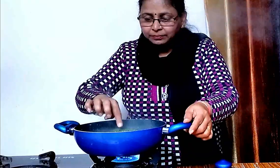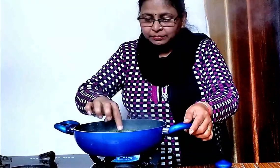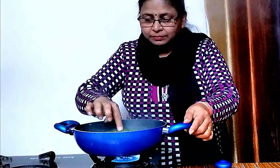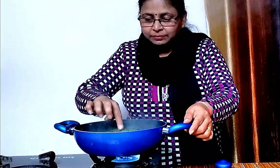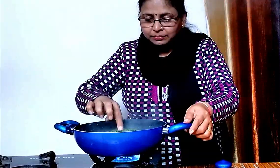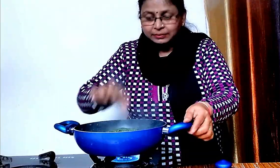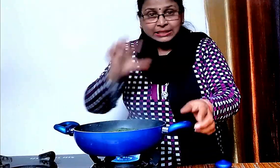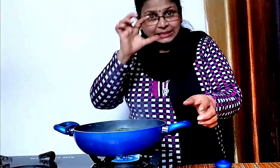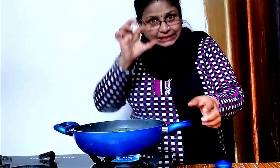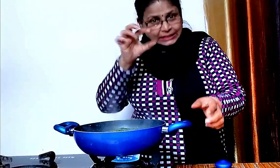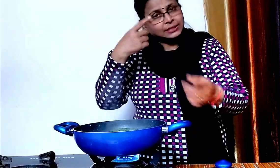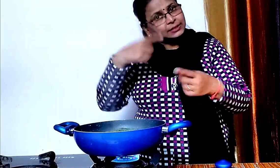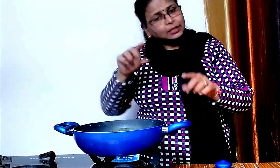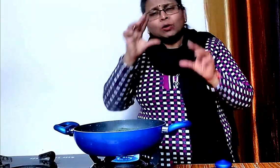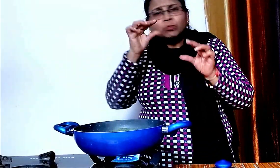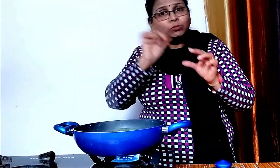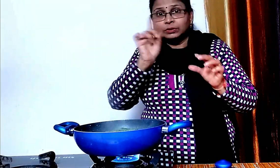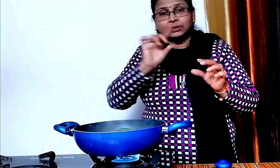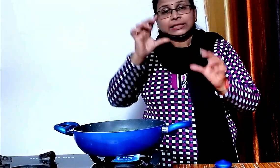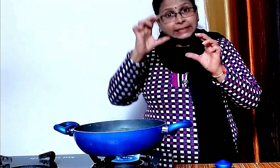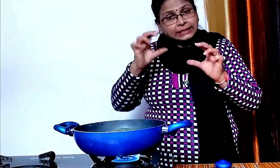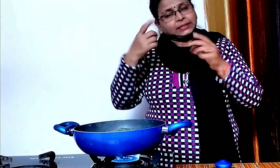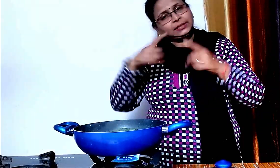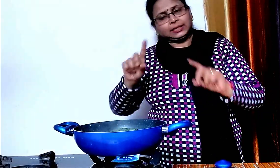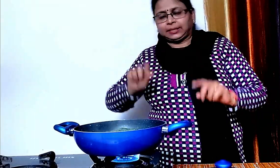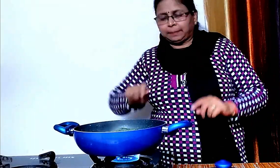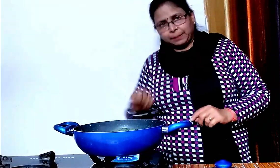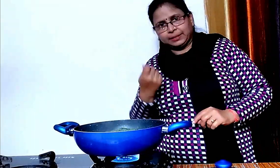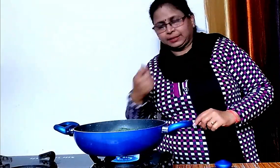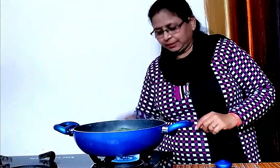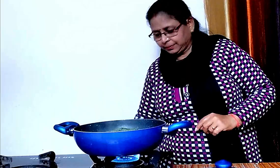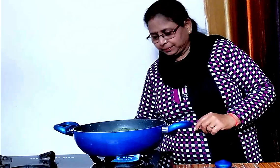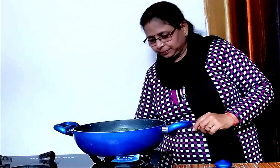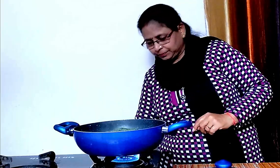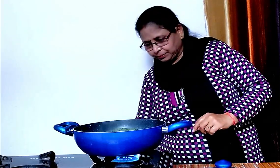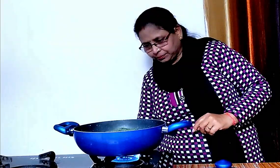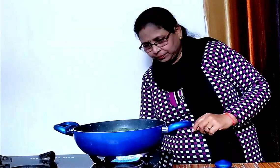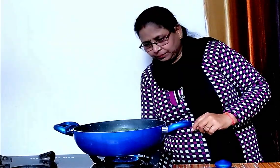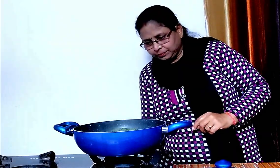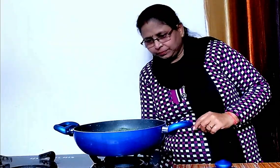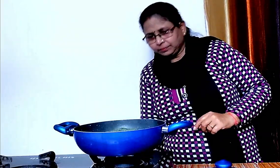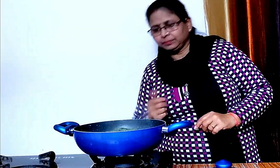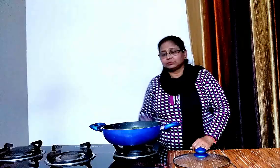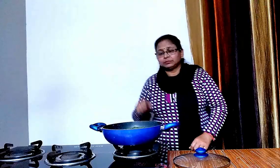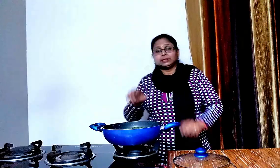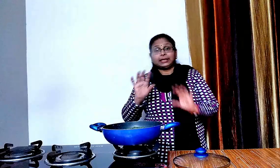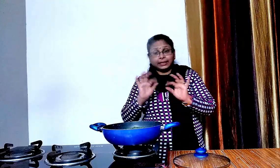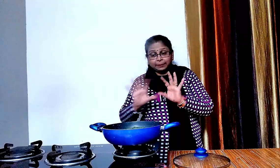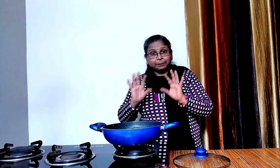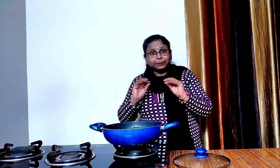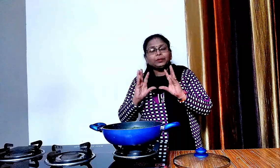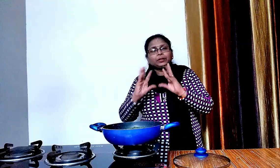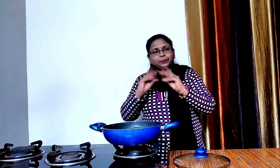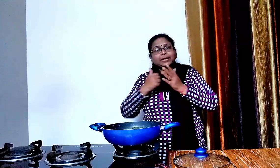देखिए ये टाइट हो चुका है इसका मतलब भी तयार है अब गैस पन कर देंगे और इससे थोड़ा थंड़ा होने देंगे